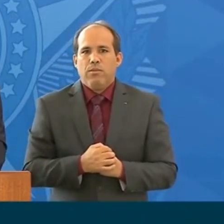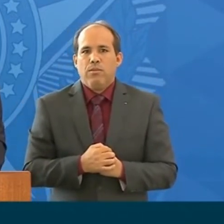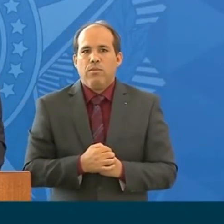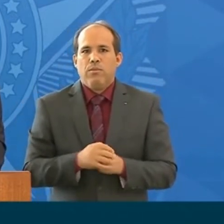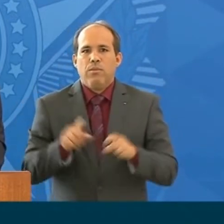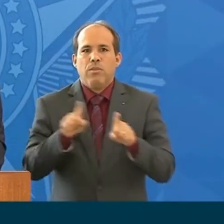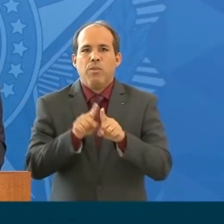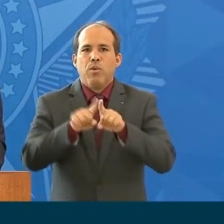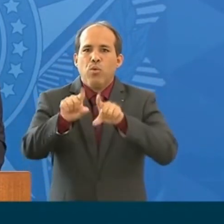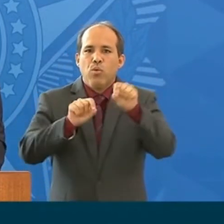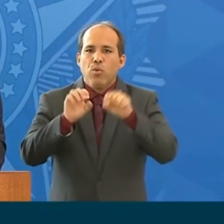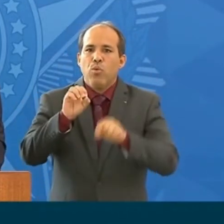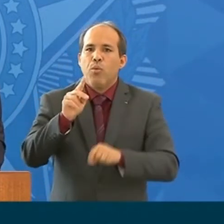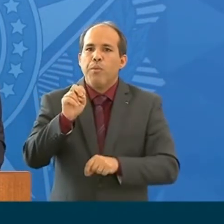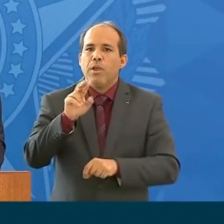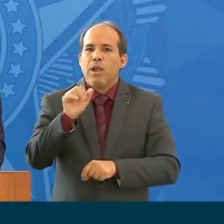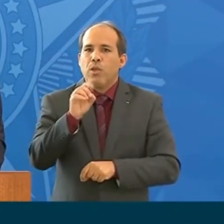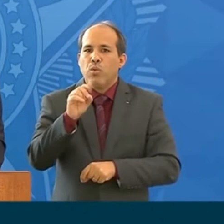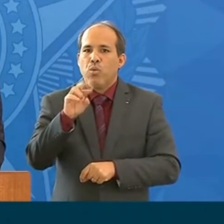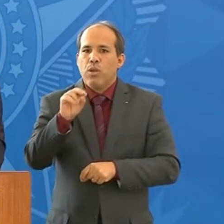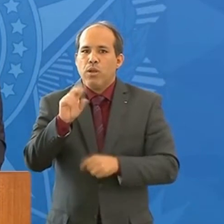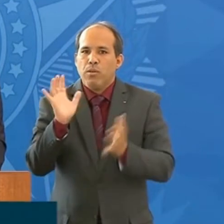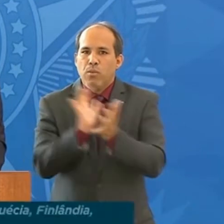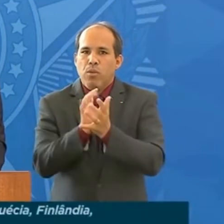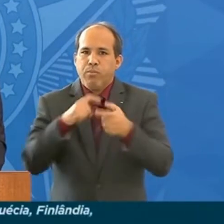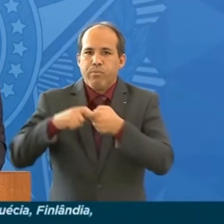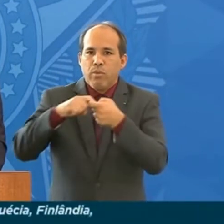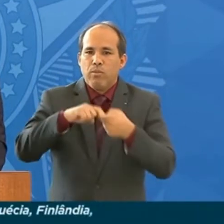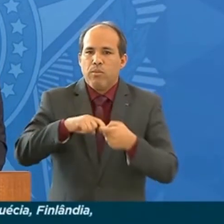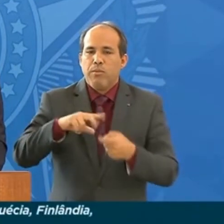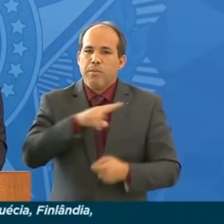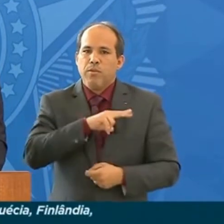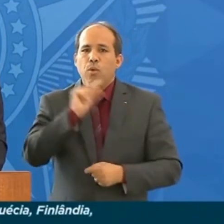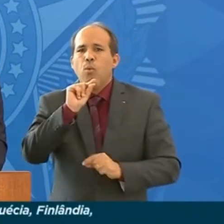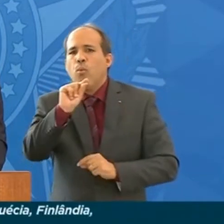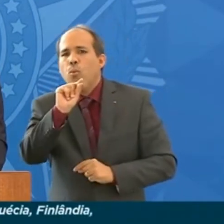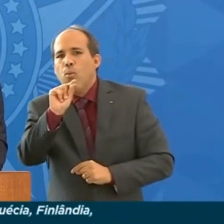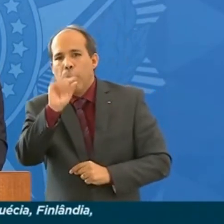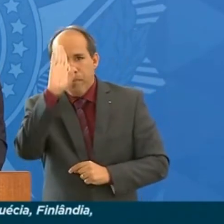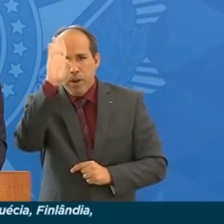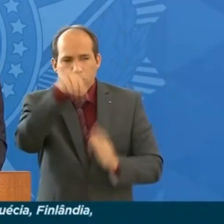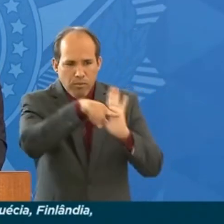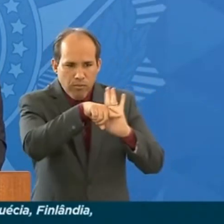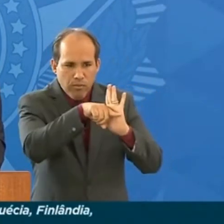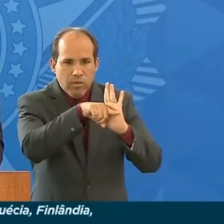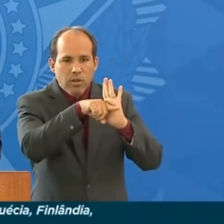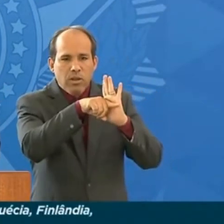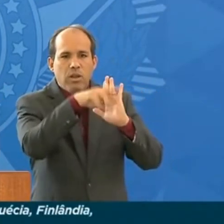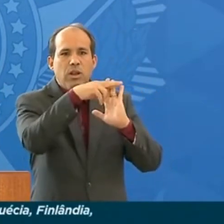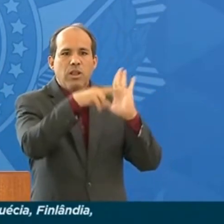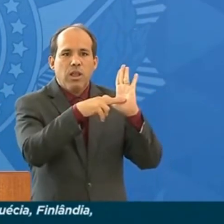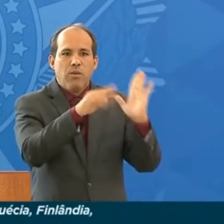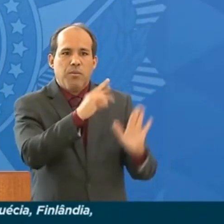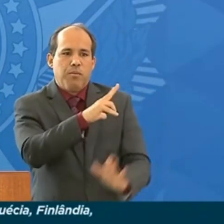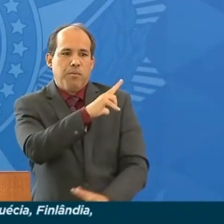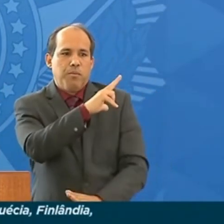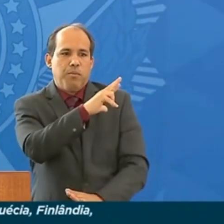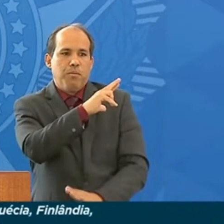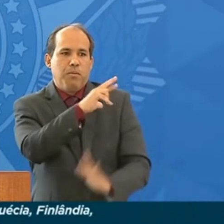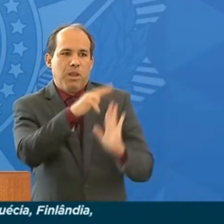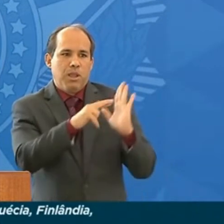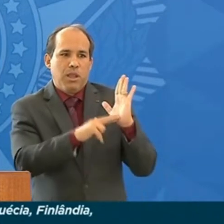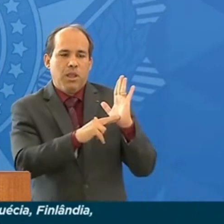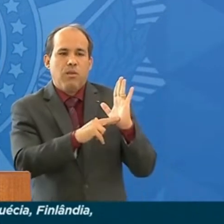operador da rede privativa será feita com base em critérios técnica e preço. Se houver